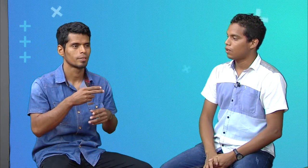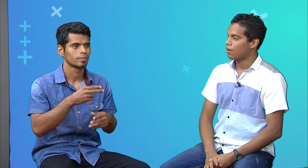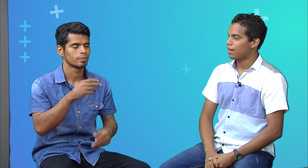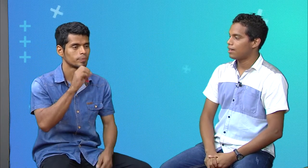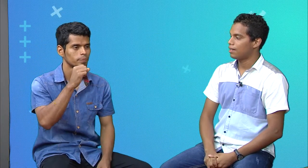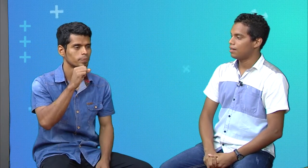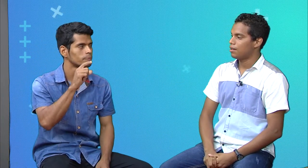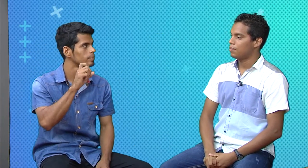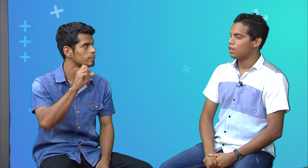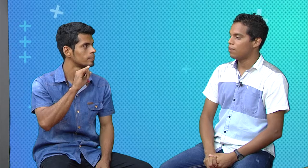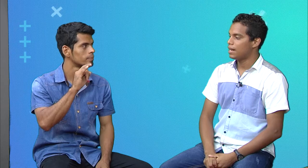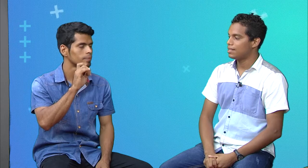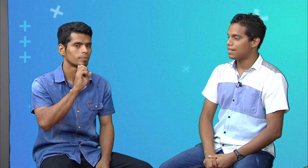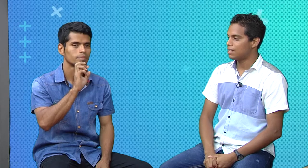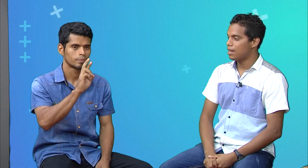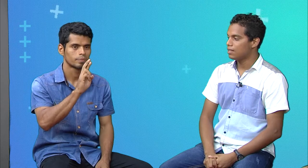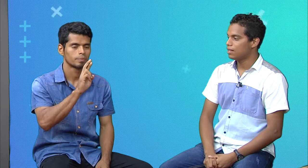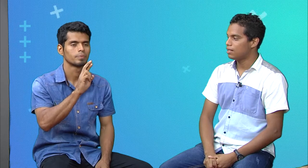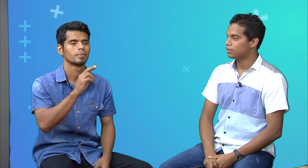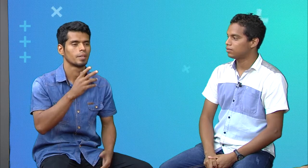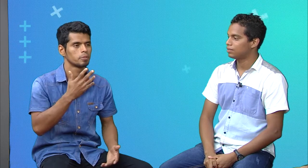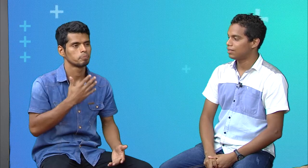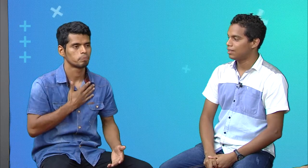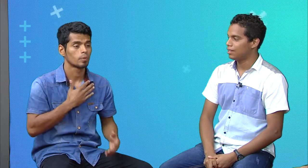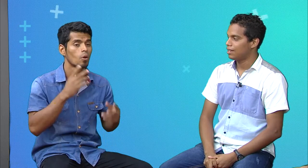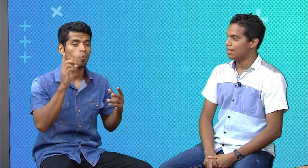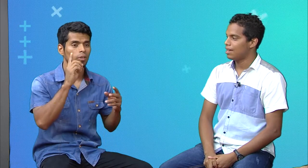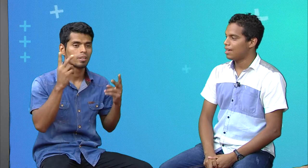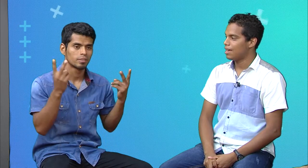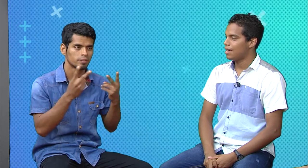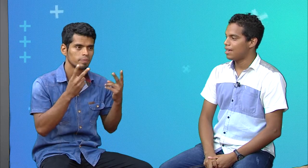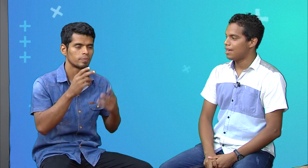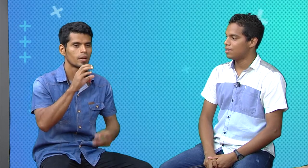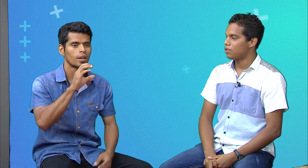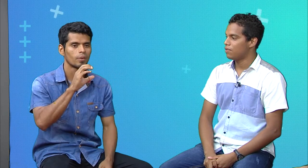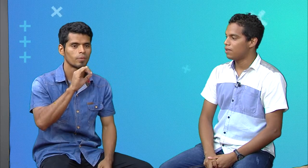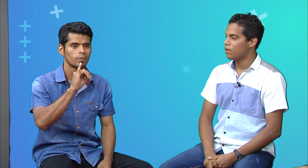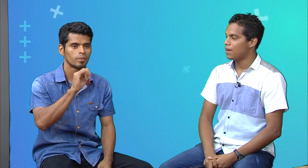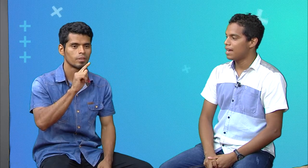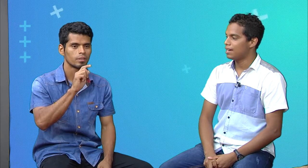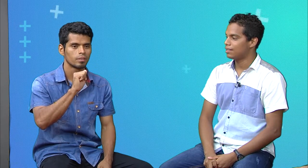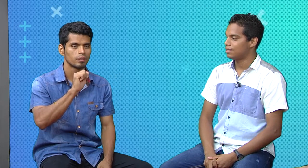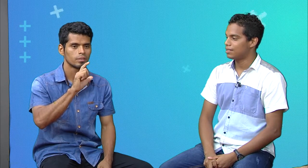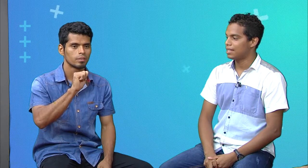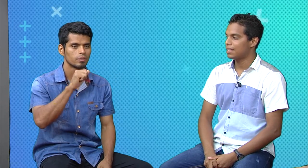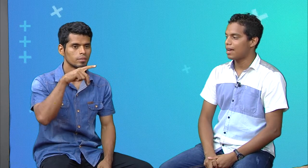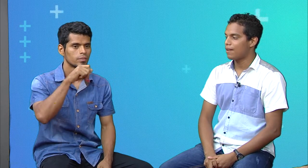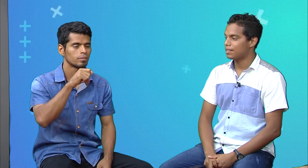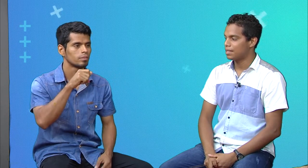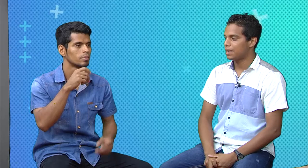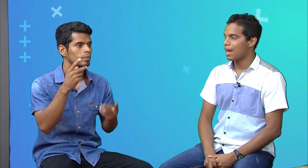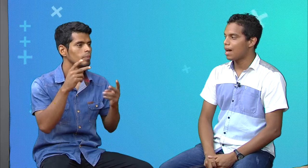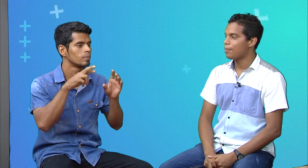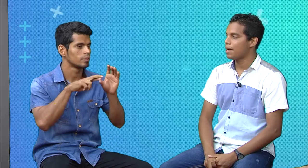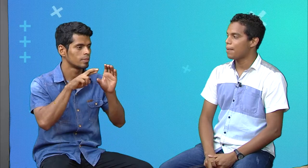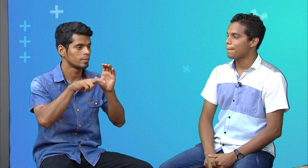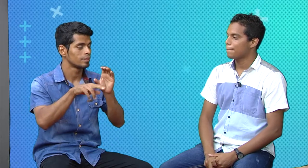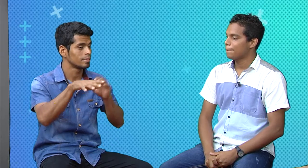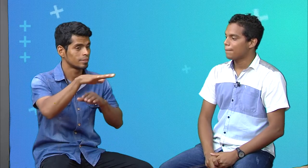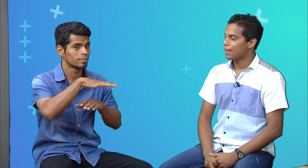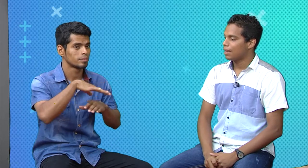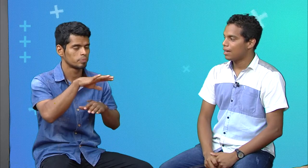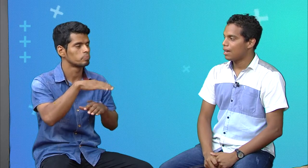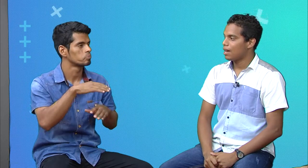Ok, mi nombre es Slayder. Yo vivo en Citalapa.